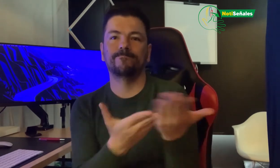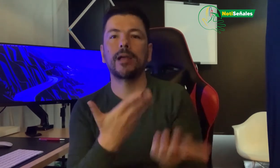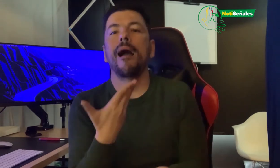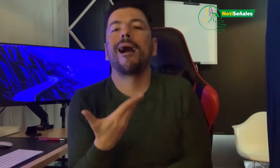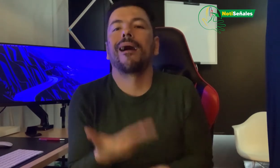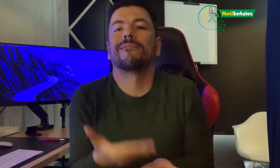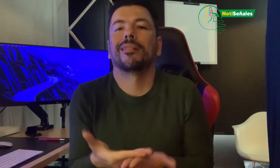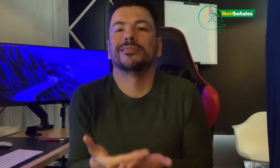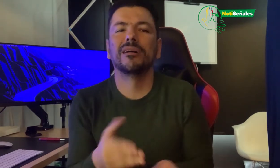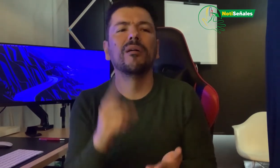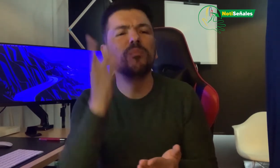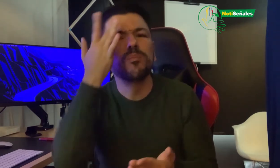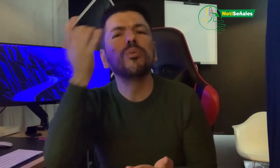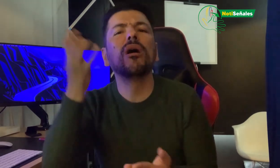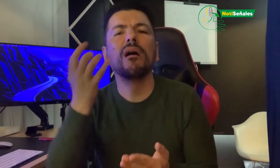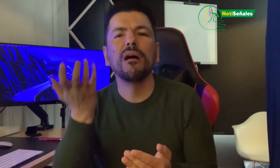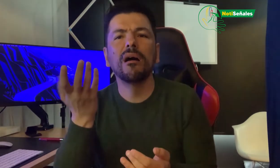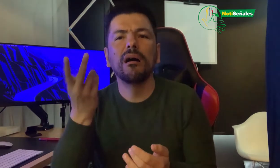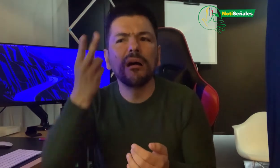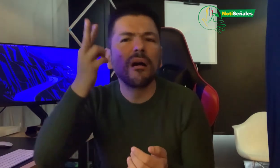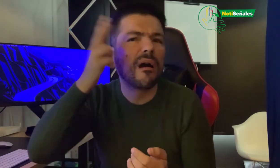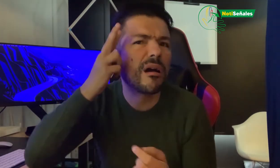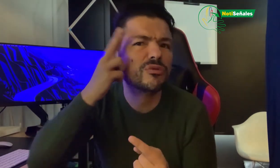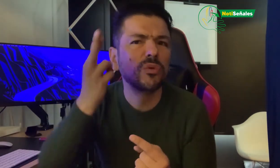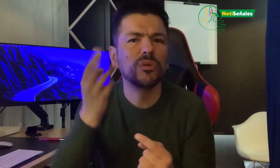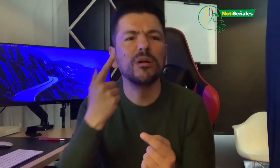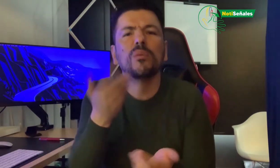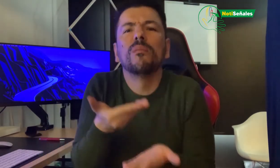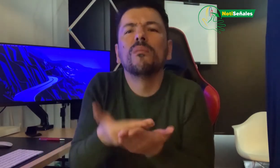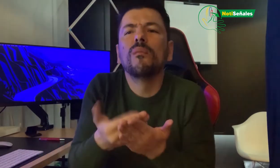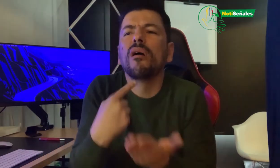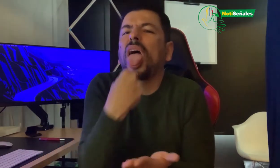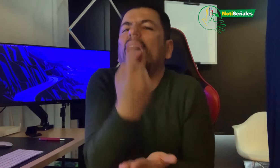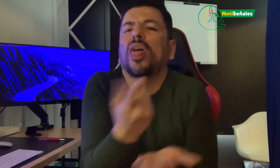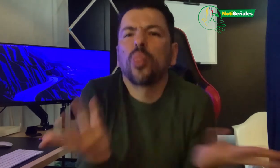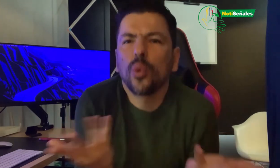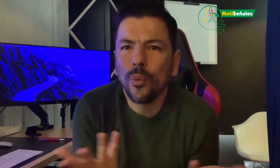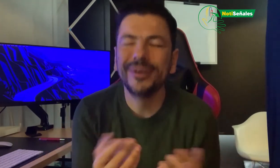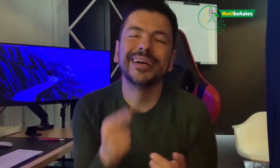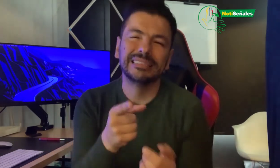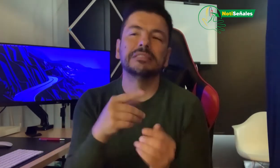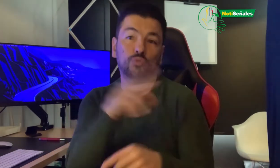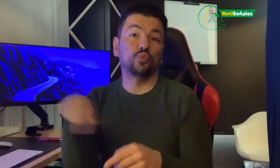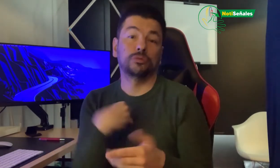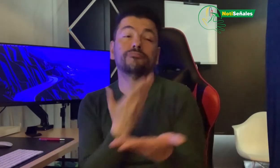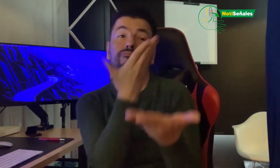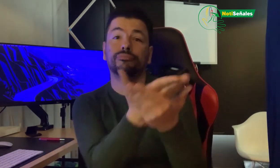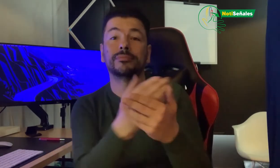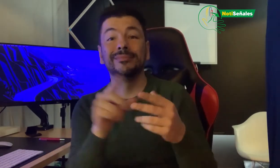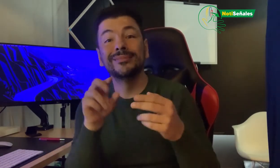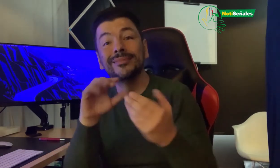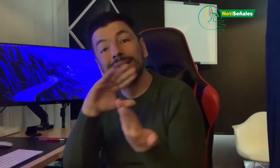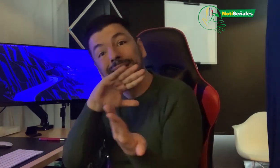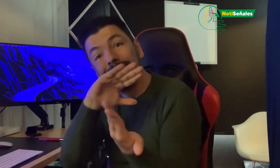evidencias y decir como los argumentos, nosotros hicimos estas propuestas de quitar el artículo 21